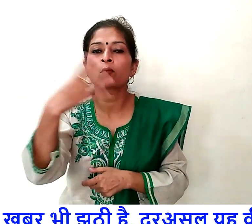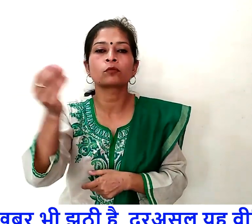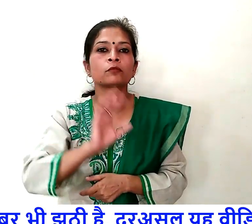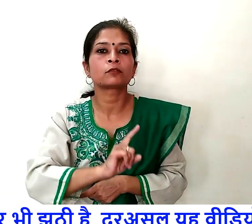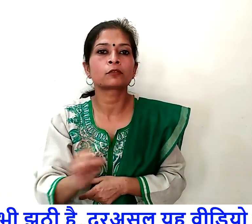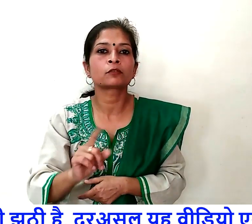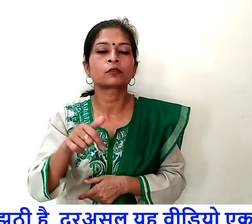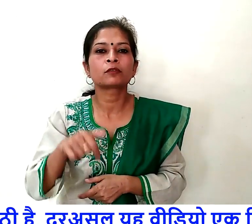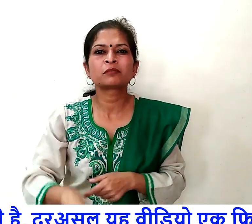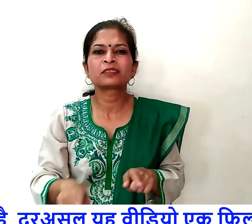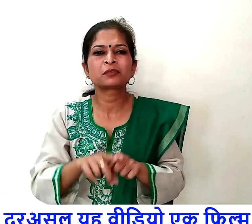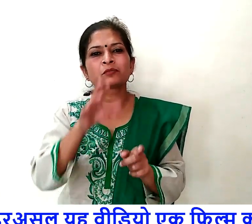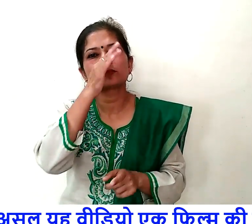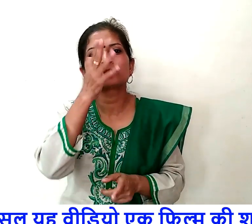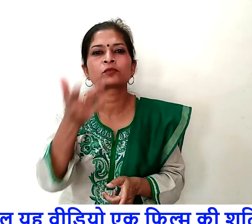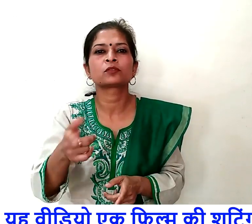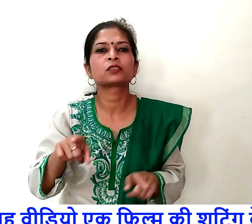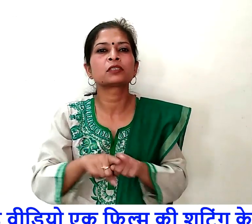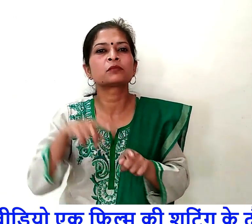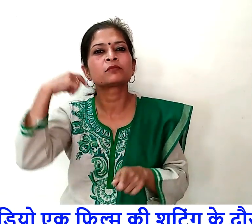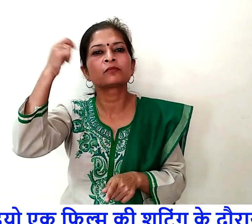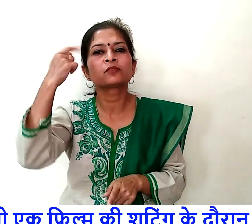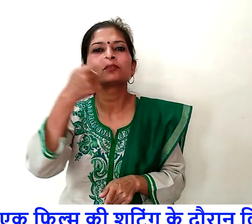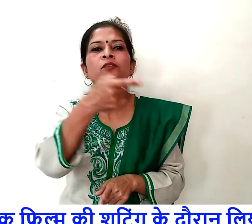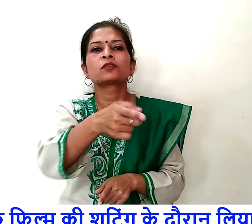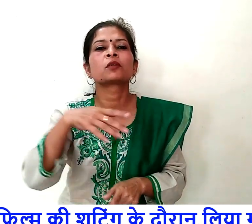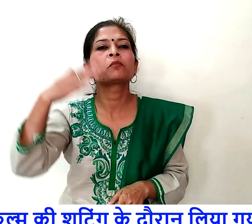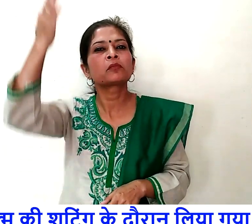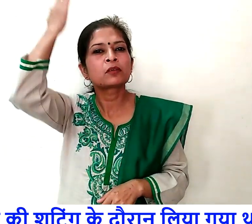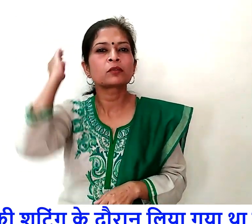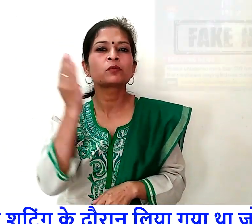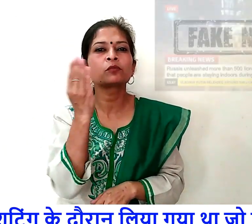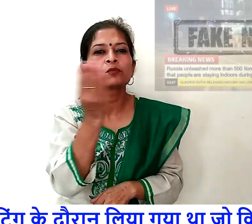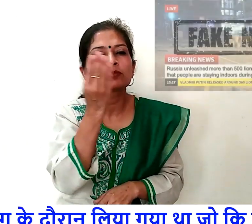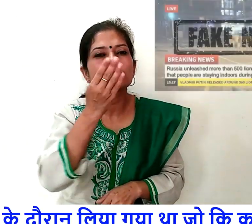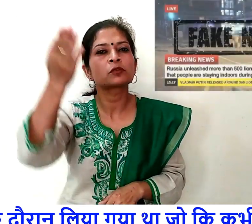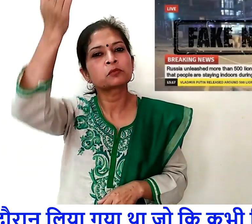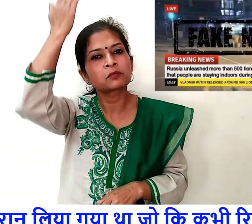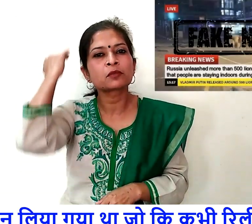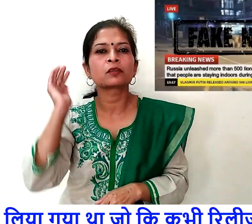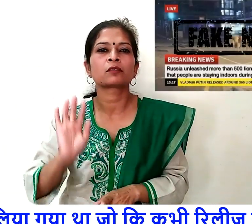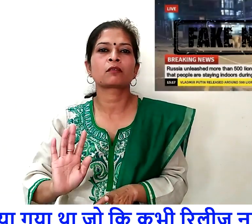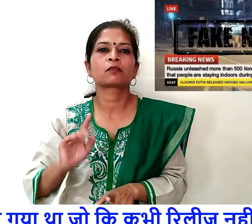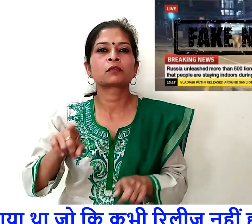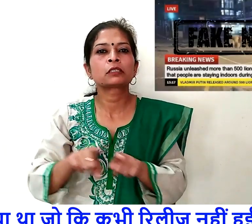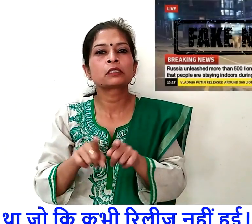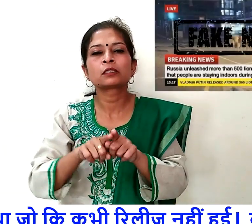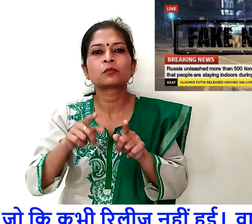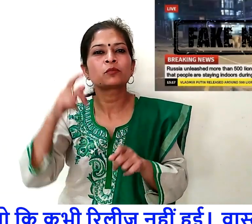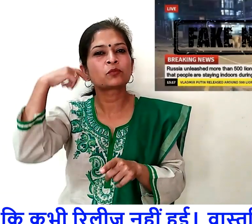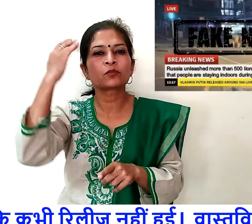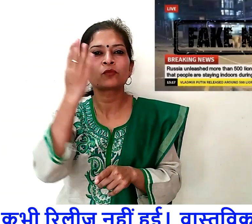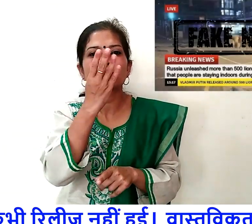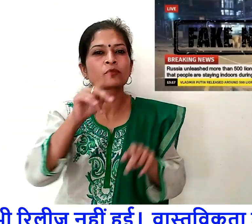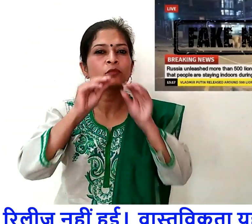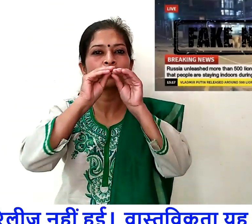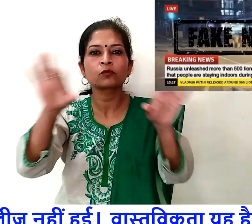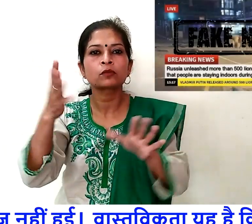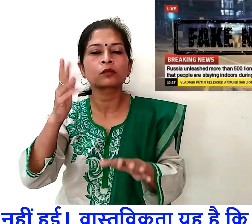जूटी है दरसल ये वीडियो एक फिल्म की शूटिंग के दौरान लिया गया था जो की कभी रिलीज नहीं हुई वास्तविक्ता ये है